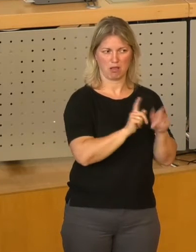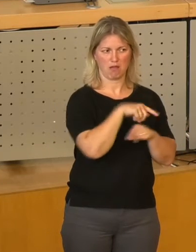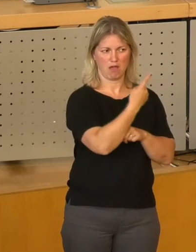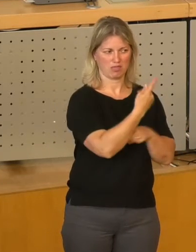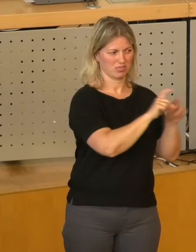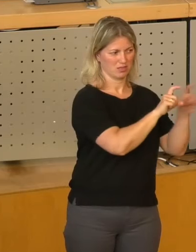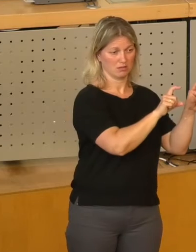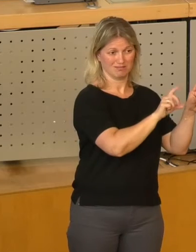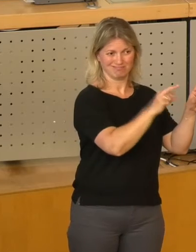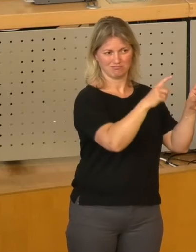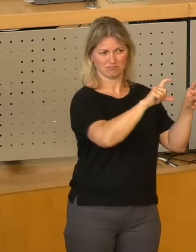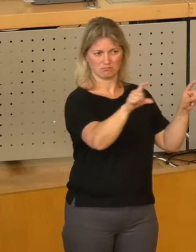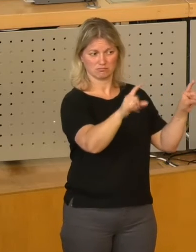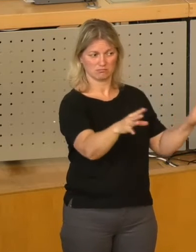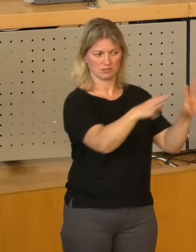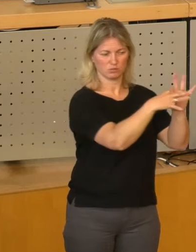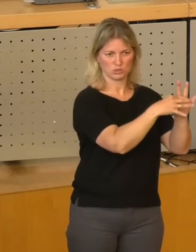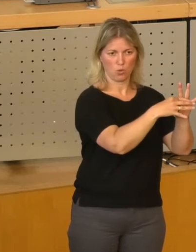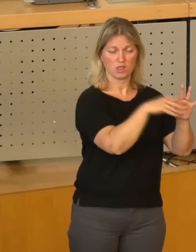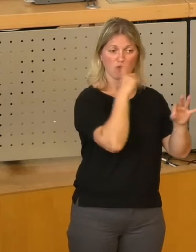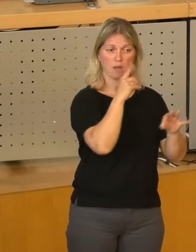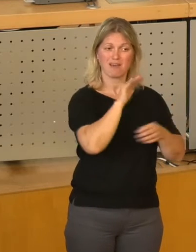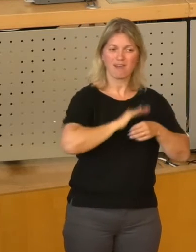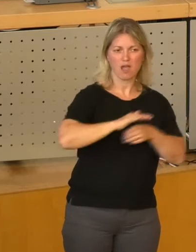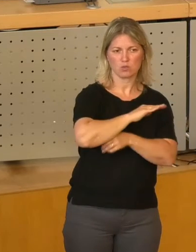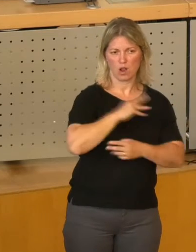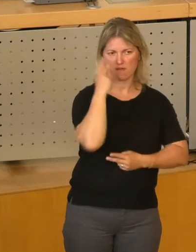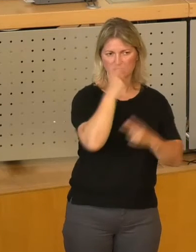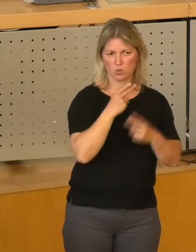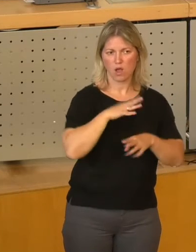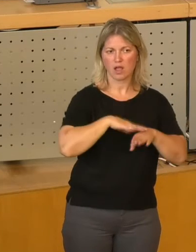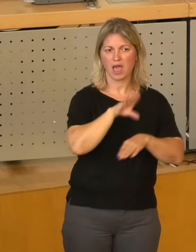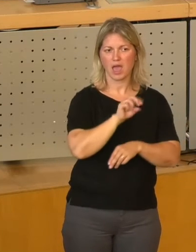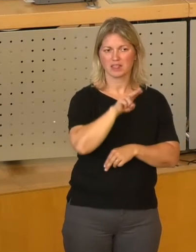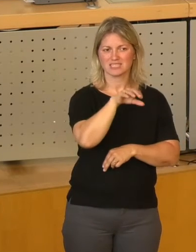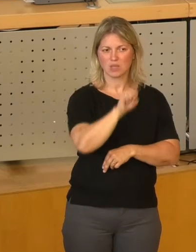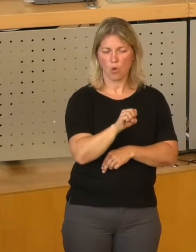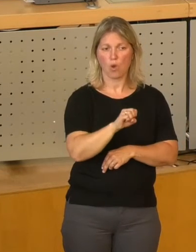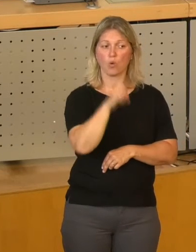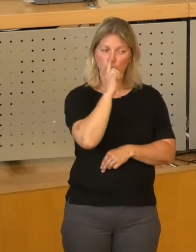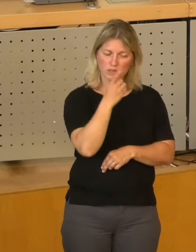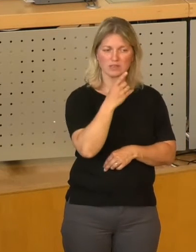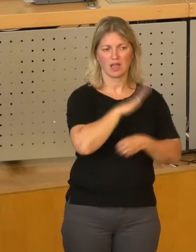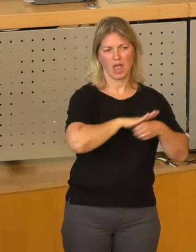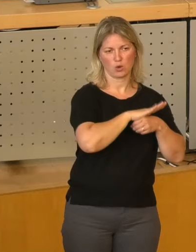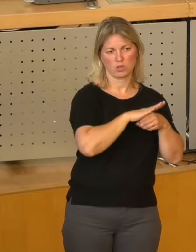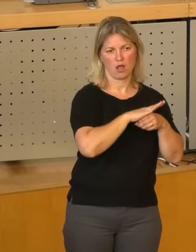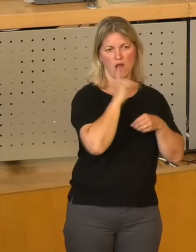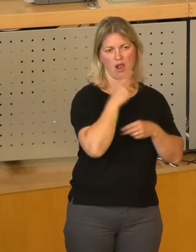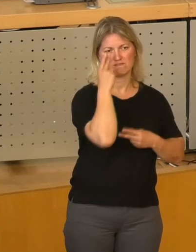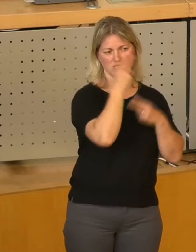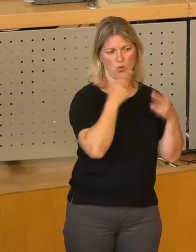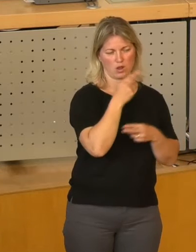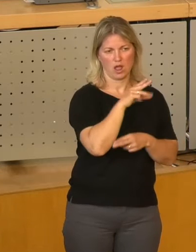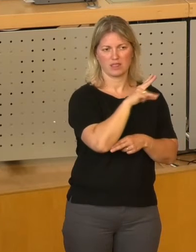Unternehmen ansteht. Der Regionalversorger Enso und der Kommunalen Energieversorger Drehwag wollen fusionieren, werden